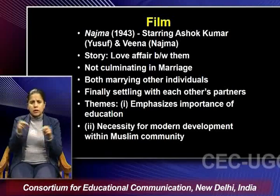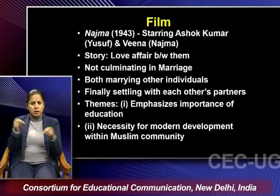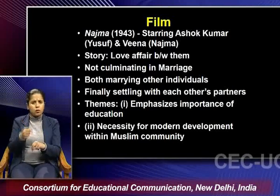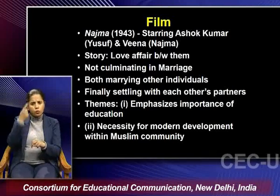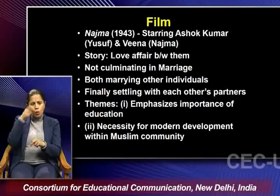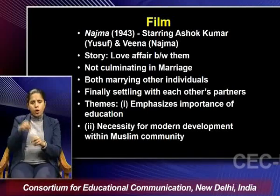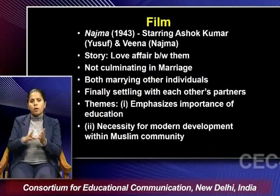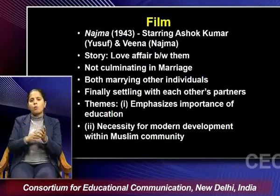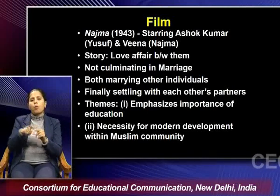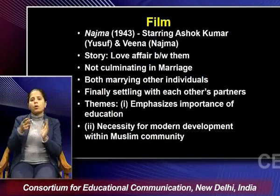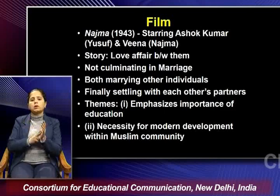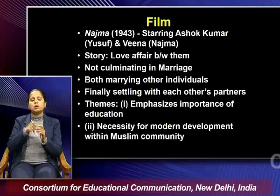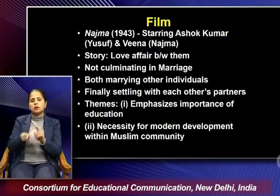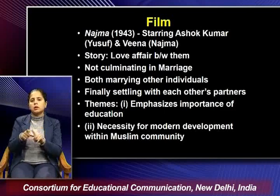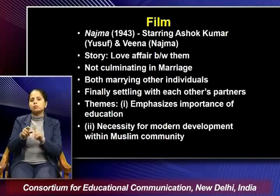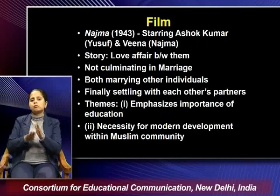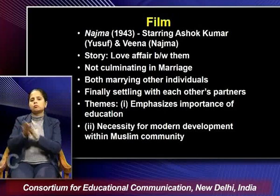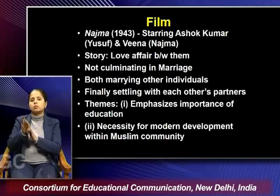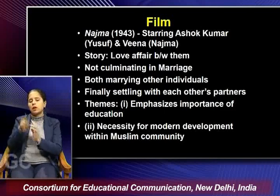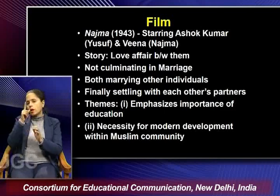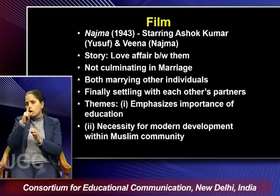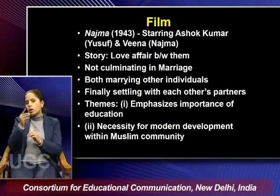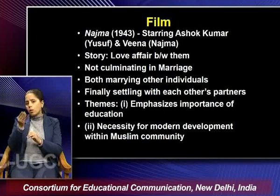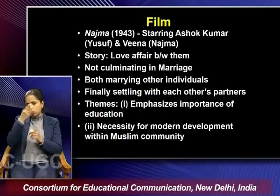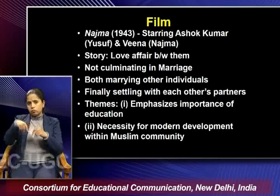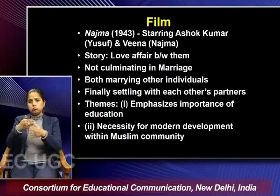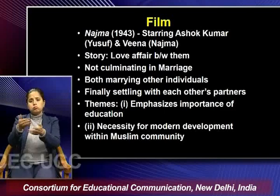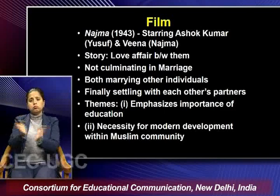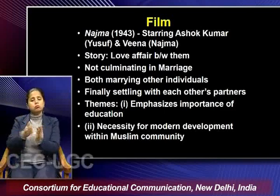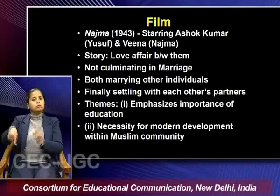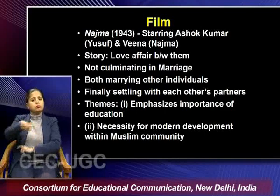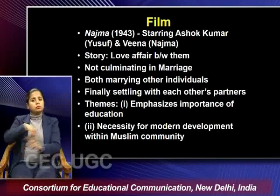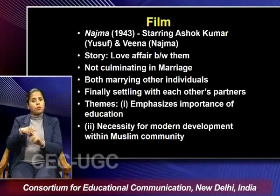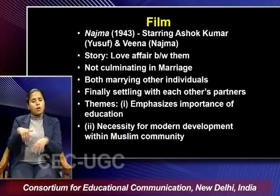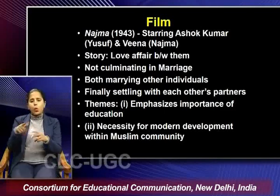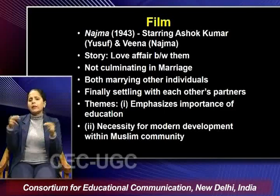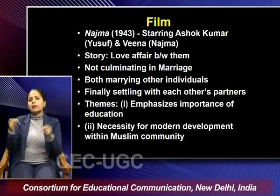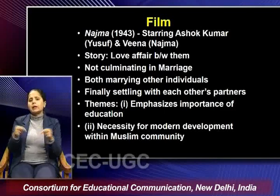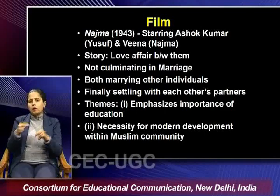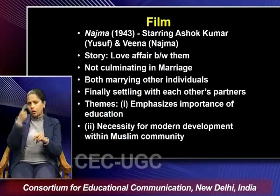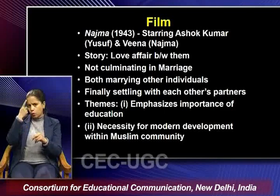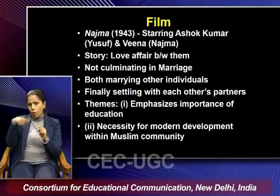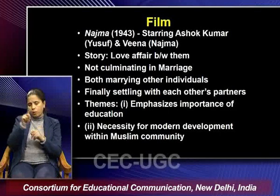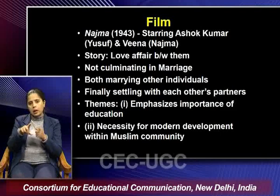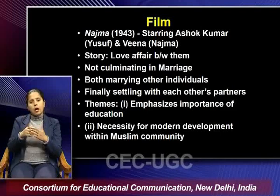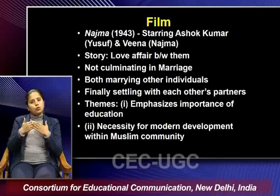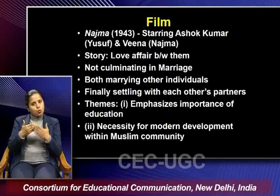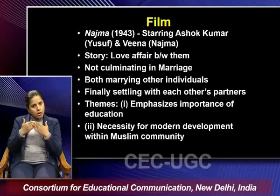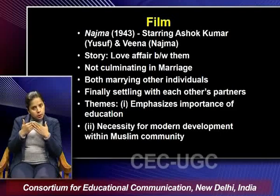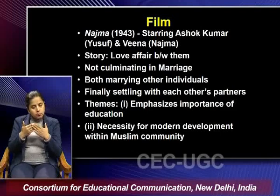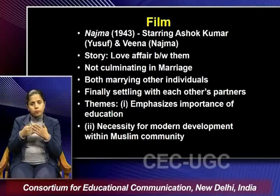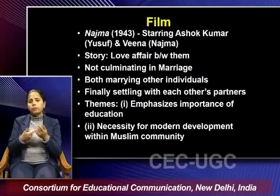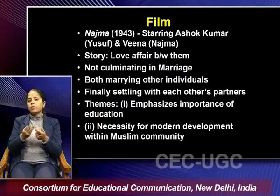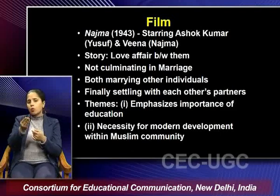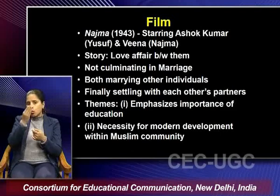the modern development within the muslim community that how there is a need that with education the